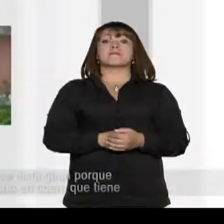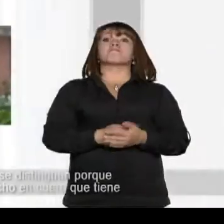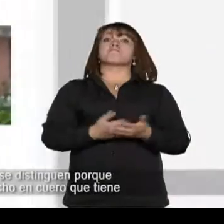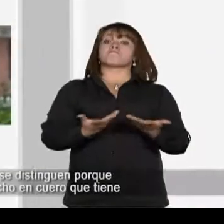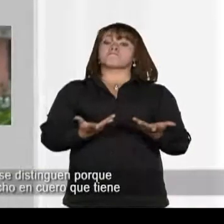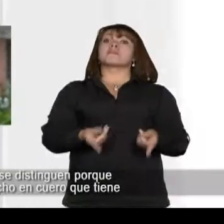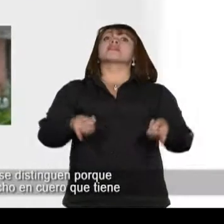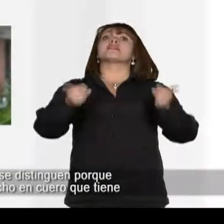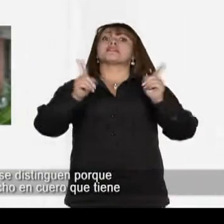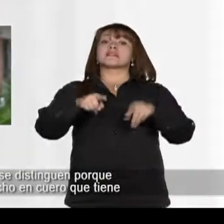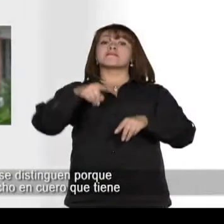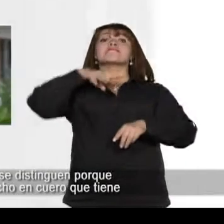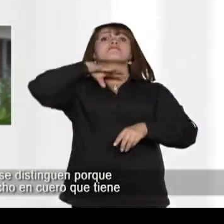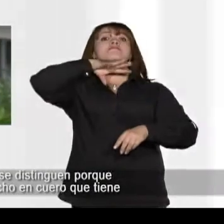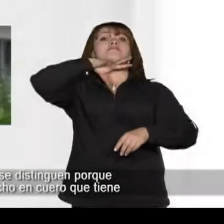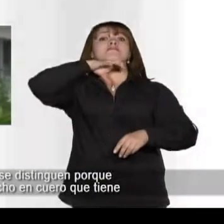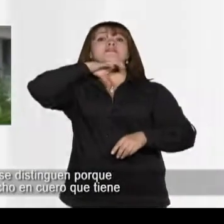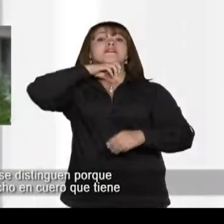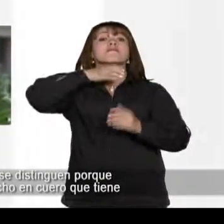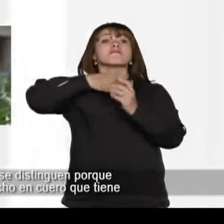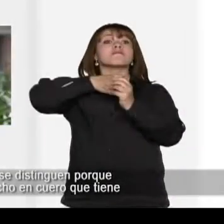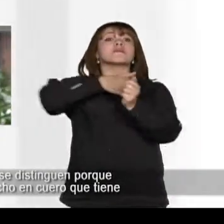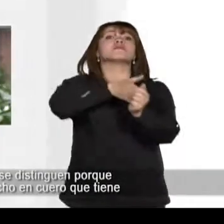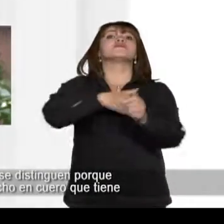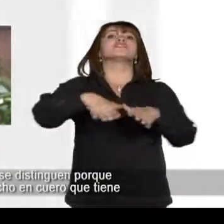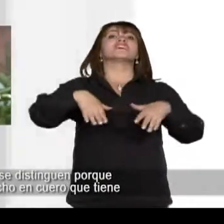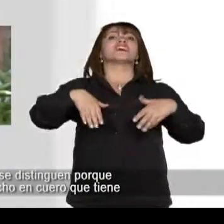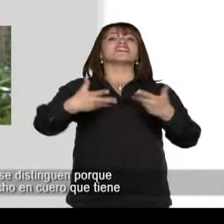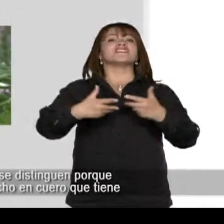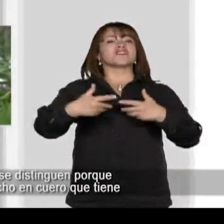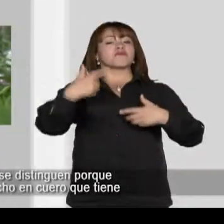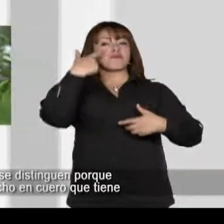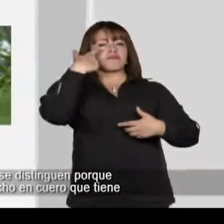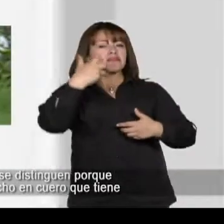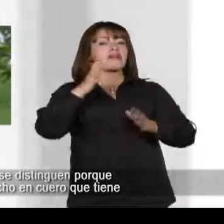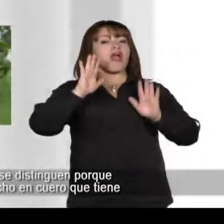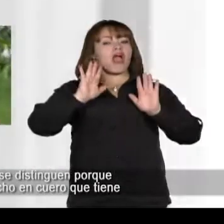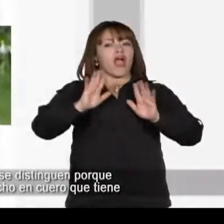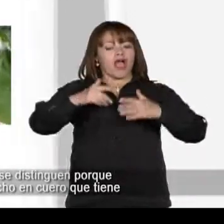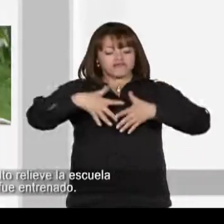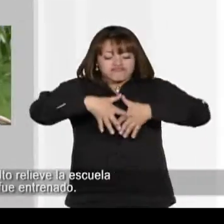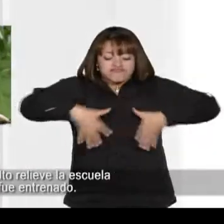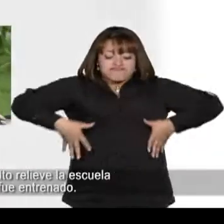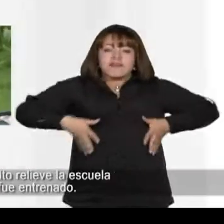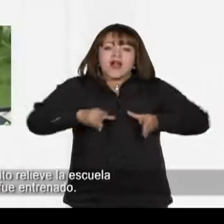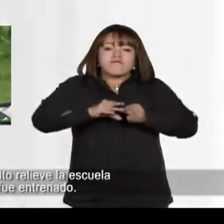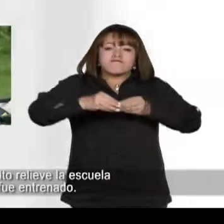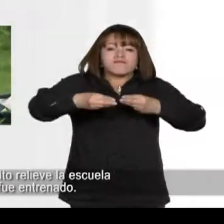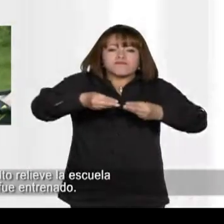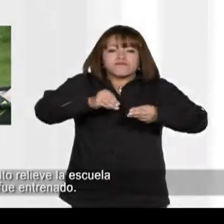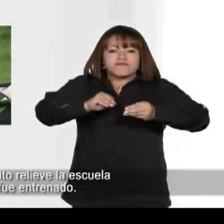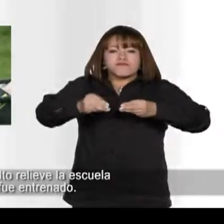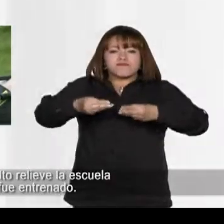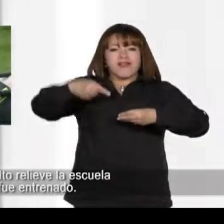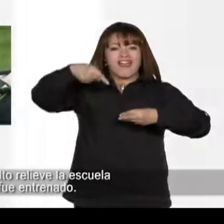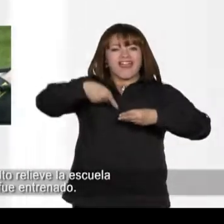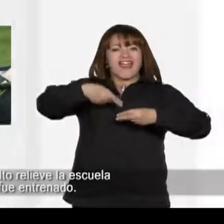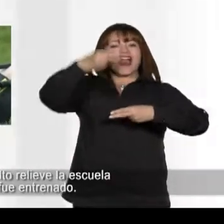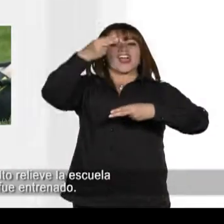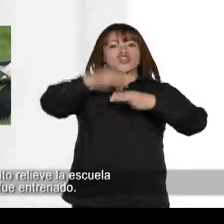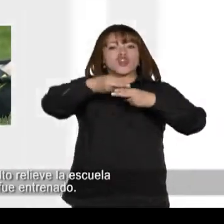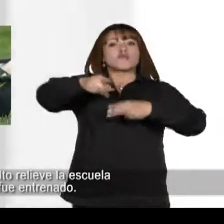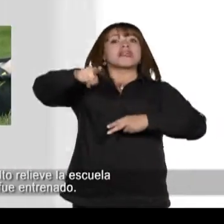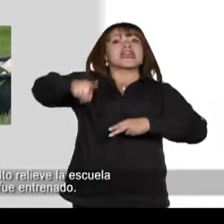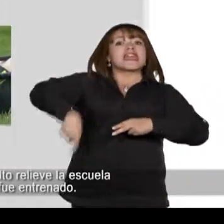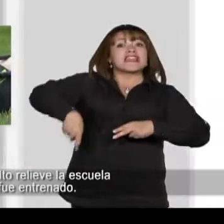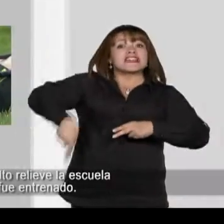Los perros guía se distinguen porque tienen un arnés hecho en cuero, que tiene demarcado en alto relieve la escuela en